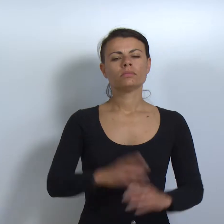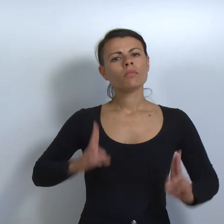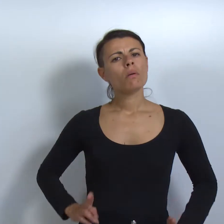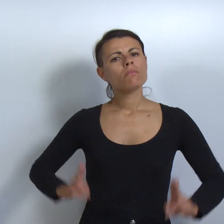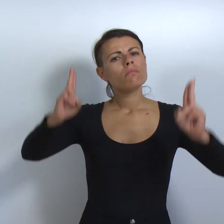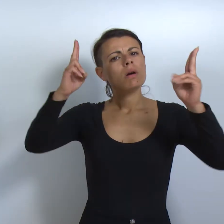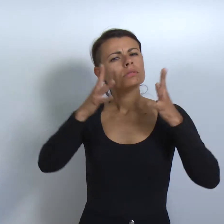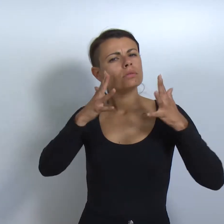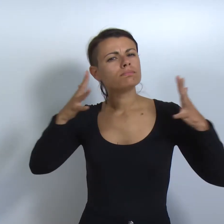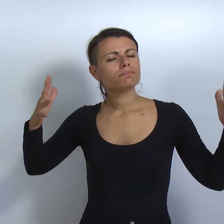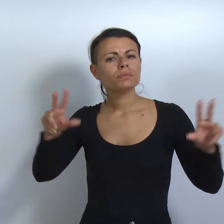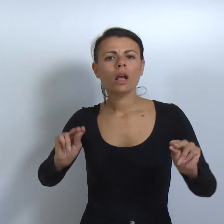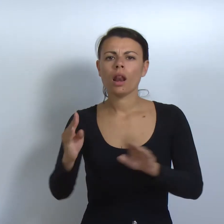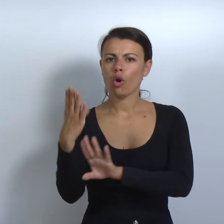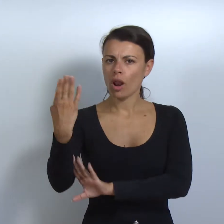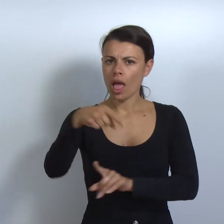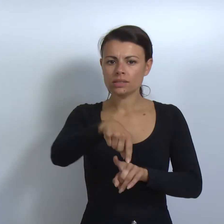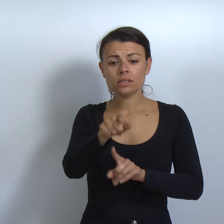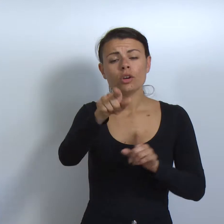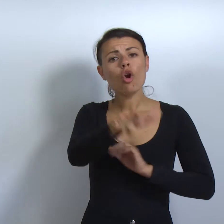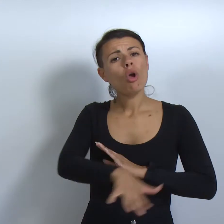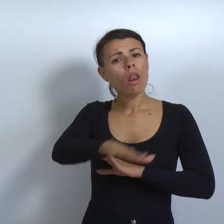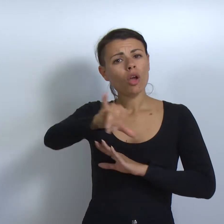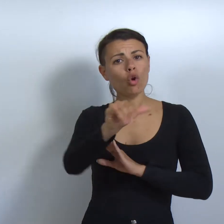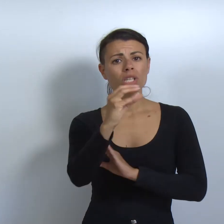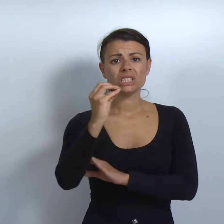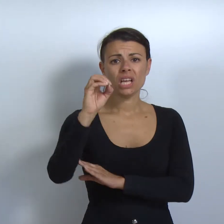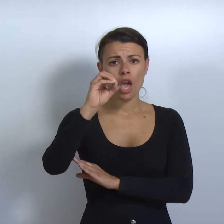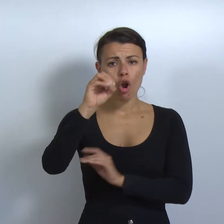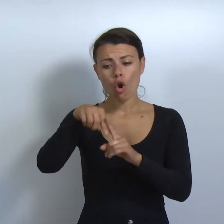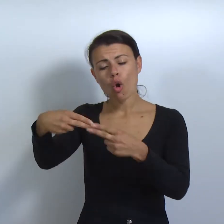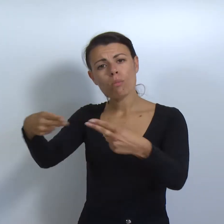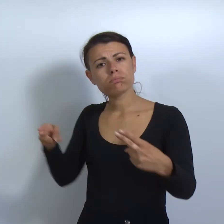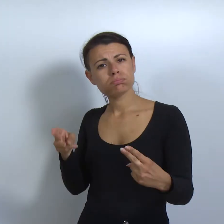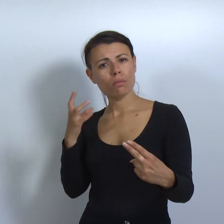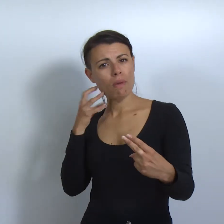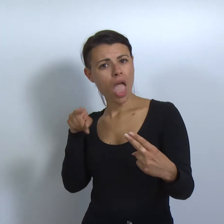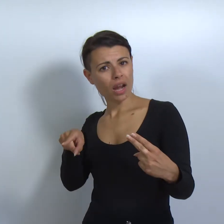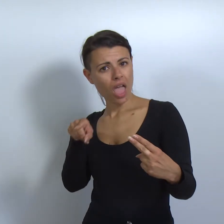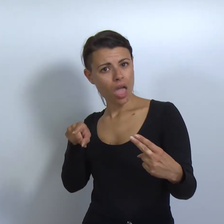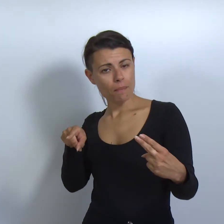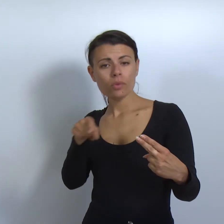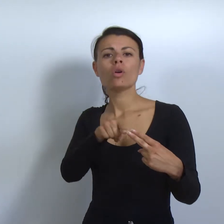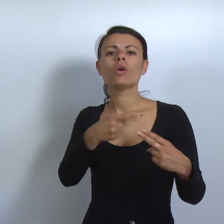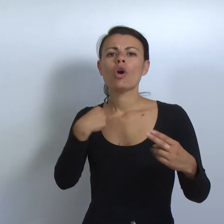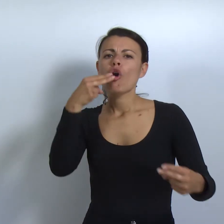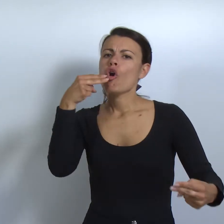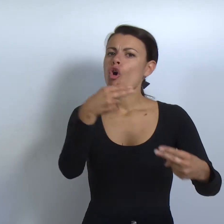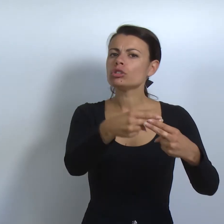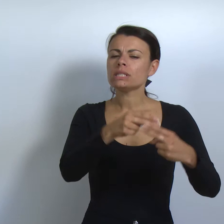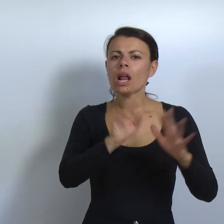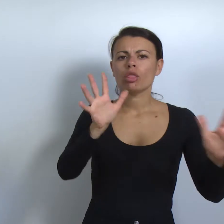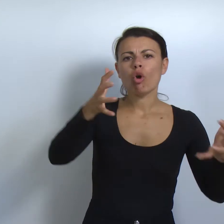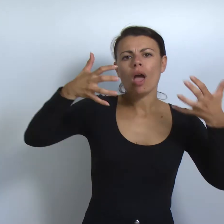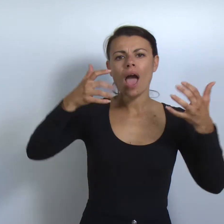Un imponente palazzo neoclassico affacciato sulla sponda bergamasca del lago di Iseo è stato consacrato